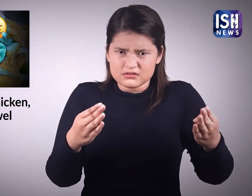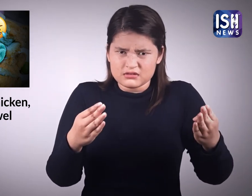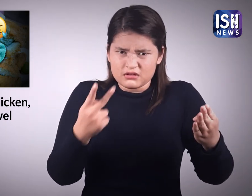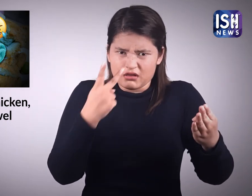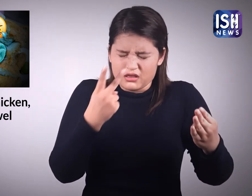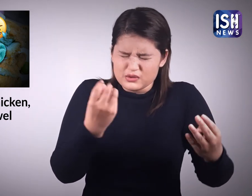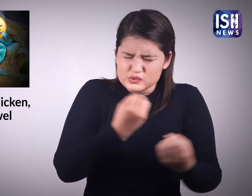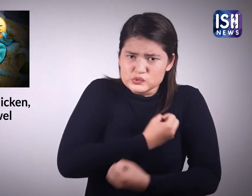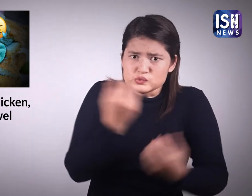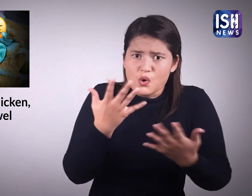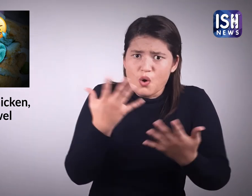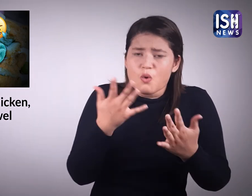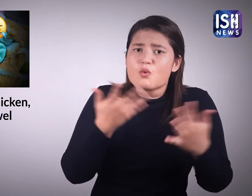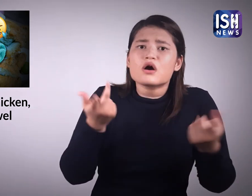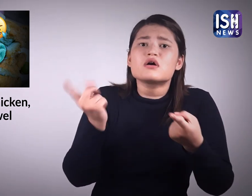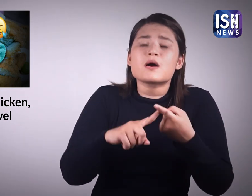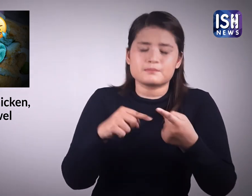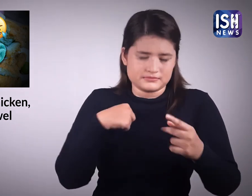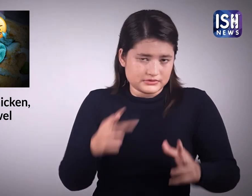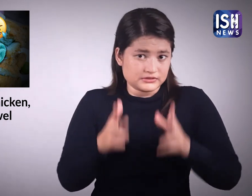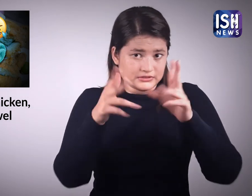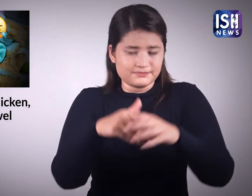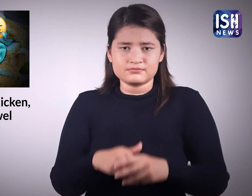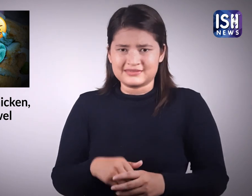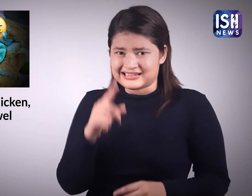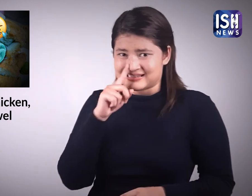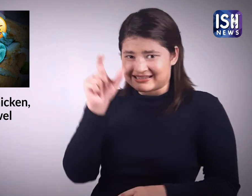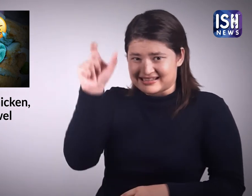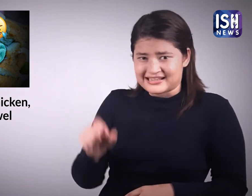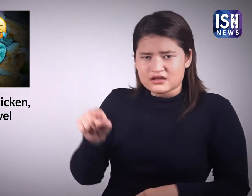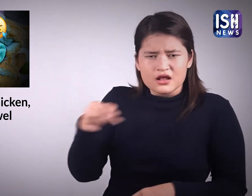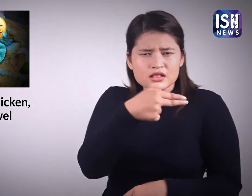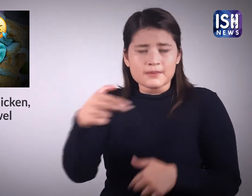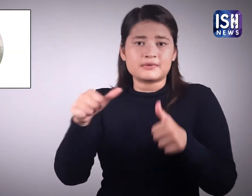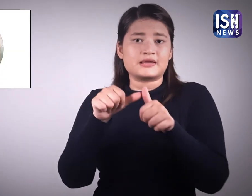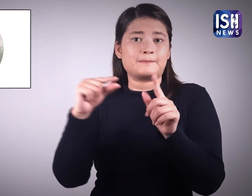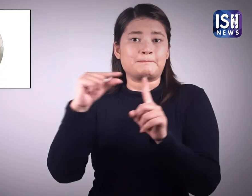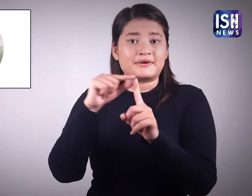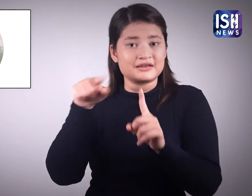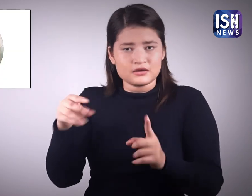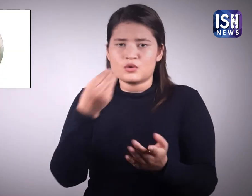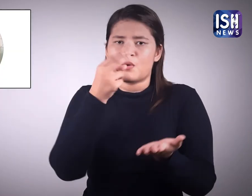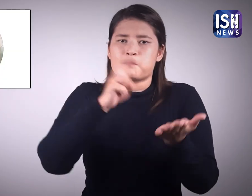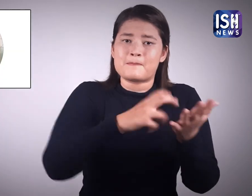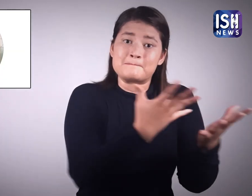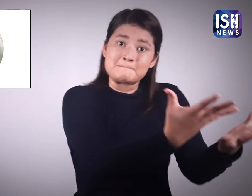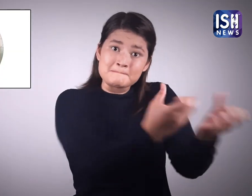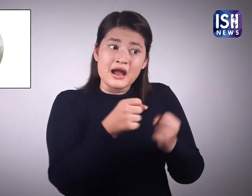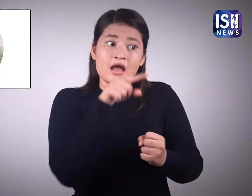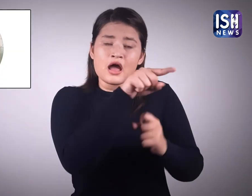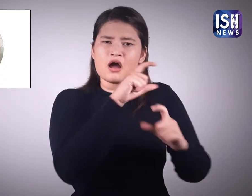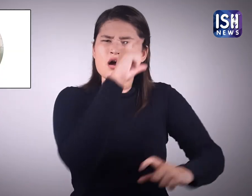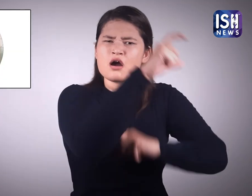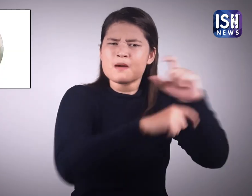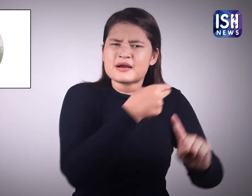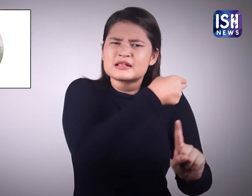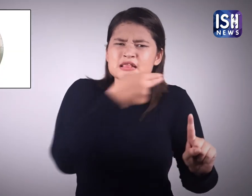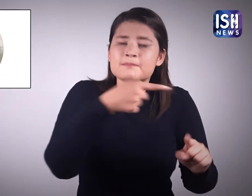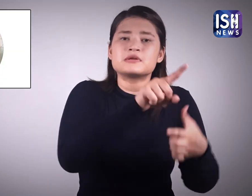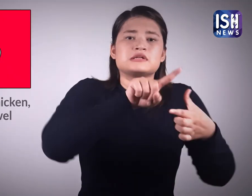बताती हूँ इसके बारे में। एलिक पेरेज ने जॉली पी से डीप फ्राइड चिकन ओर्डर किया